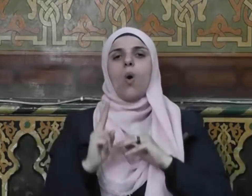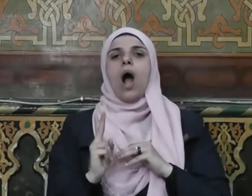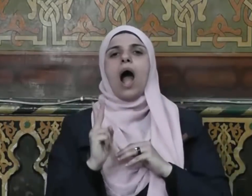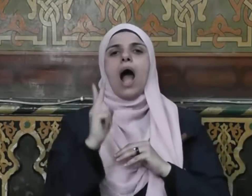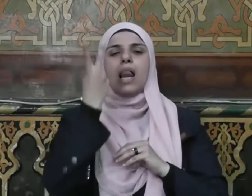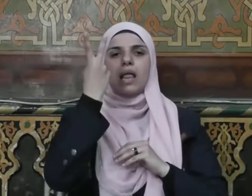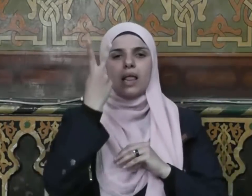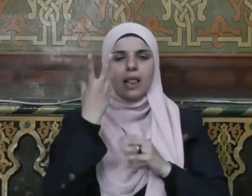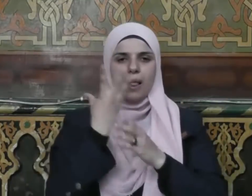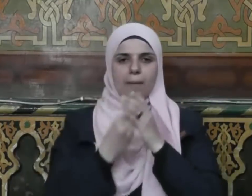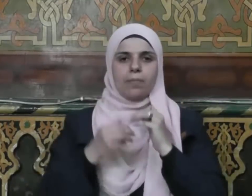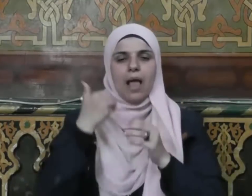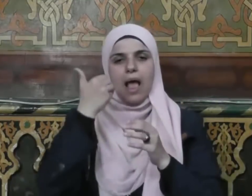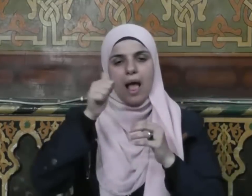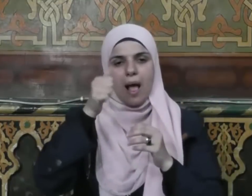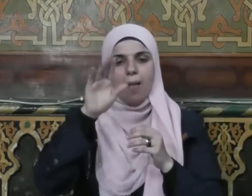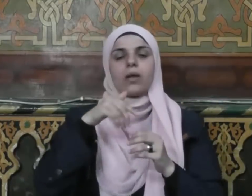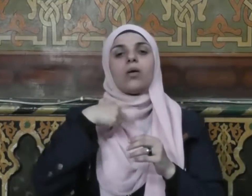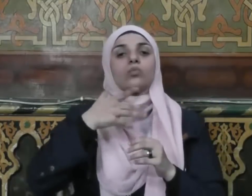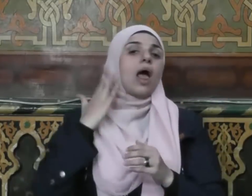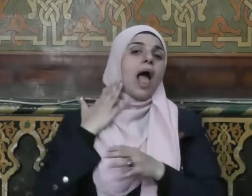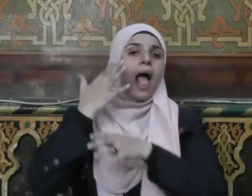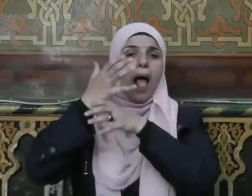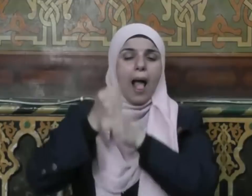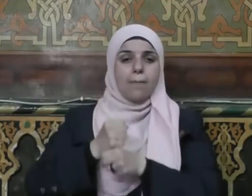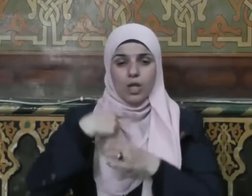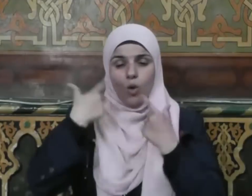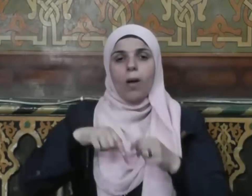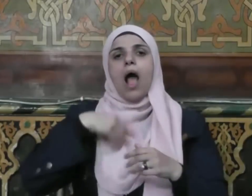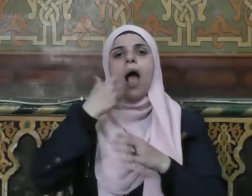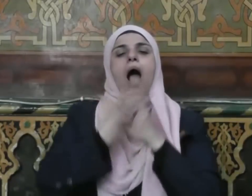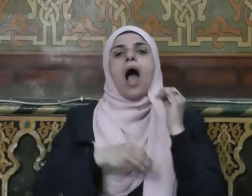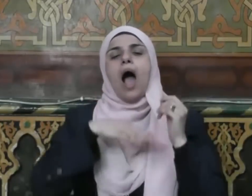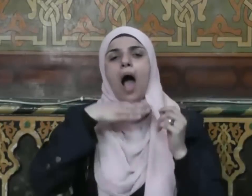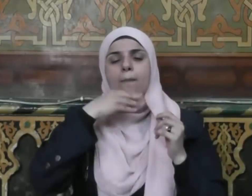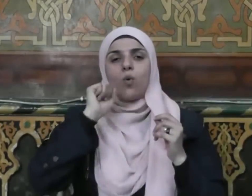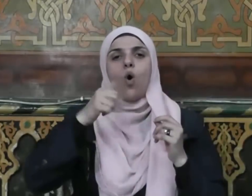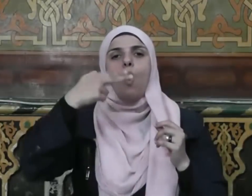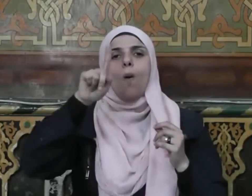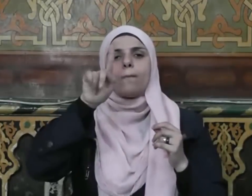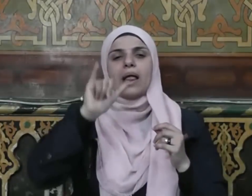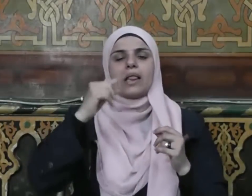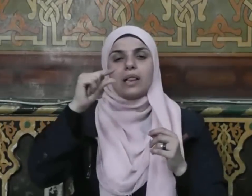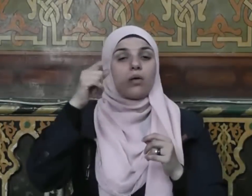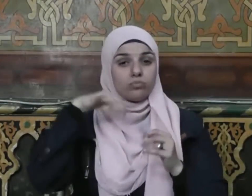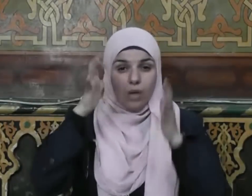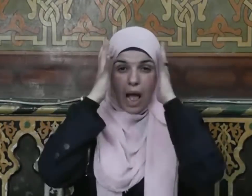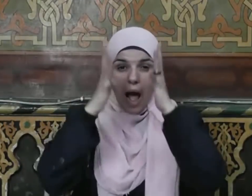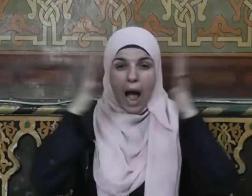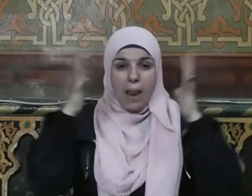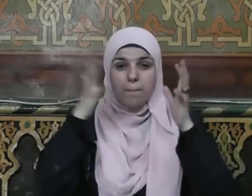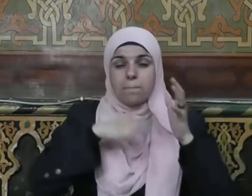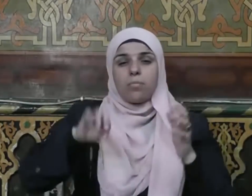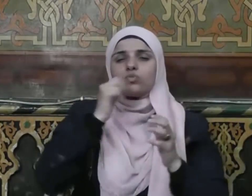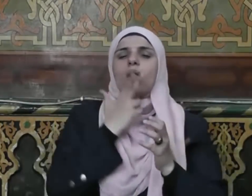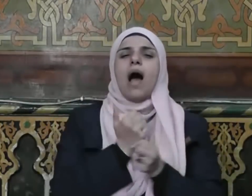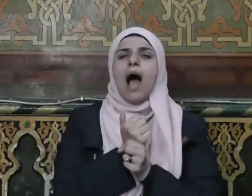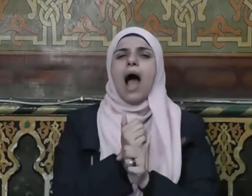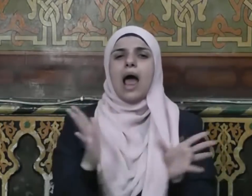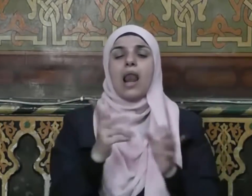بن أبي طالب وأمين أمتي أبو عبيدة بن الجراح وأعلم أمتي بالحلال